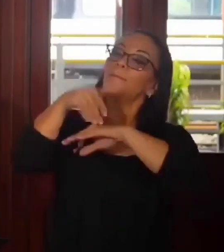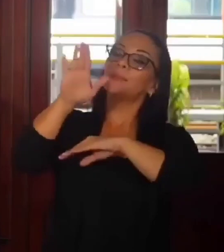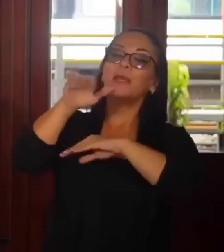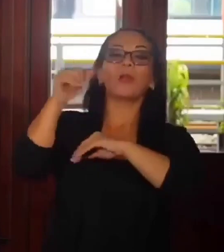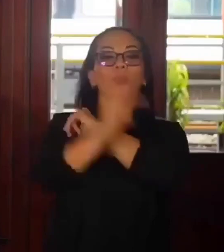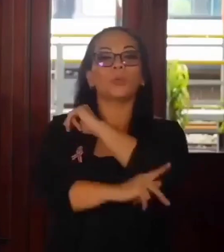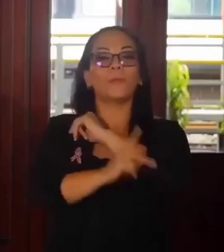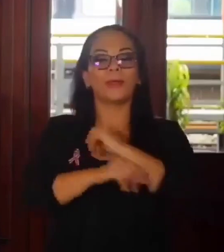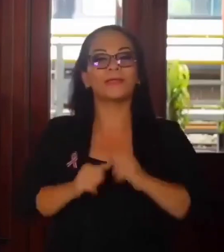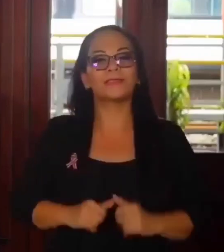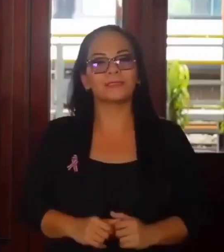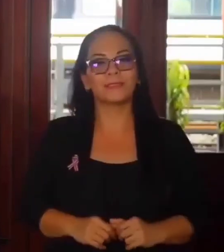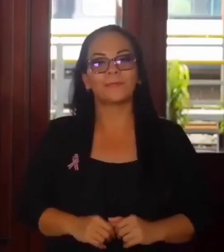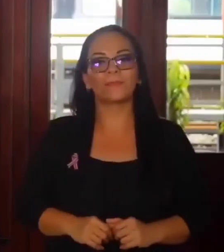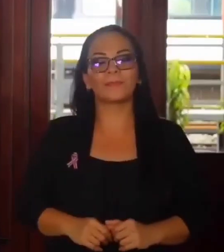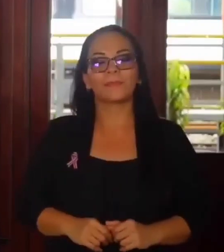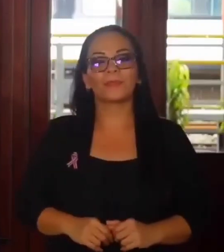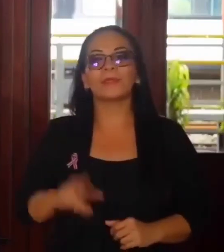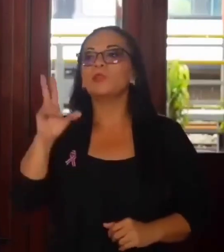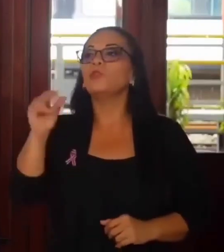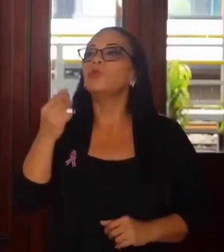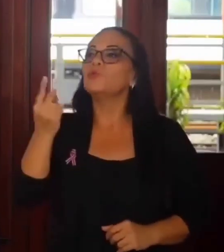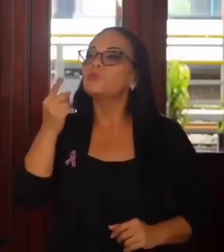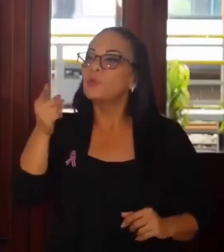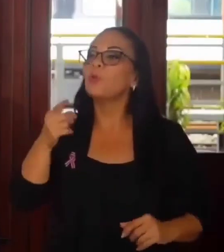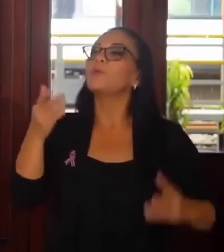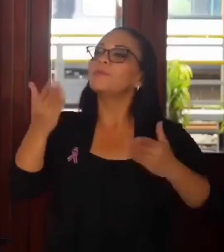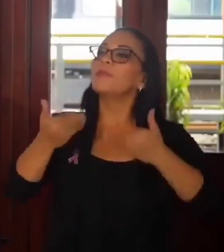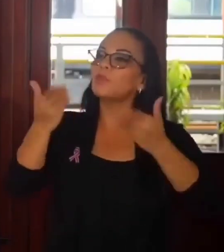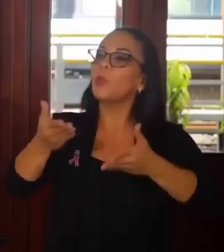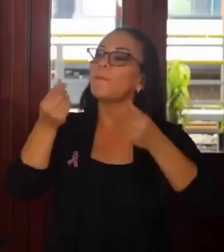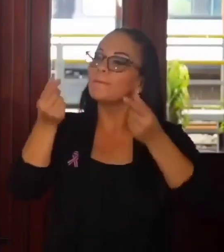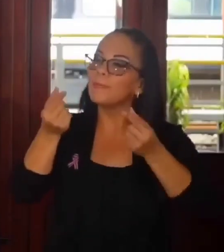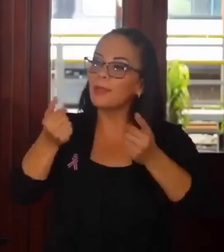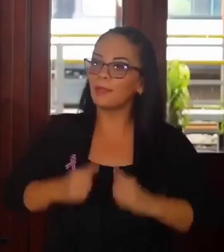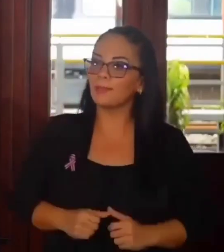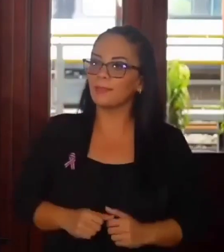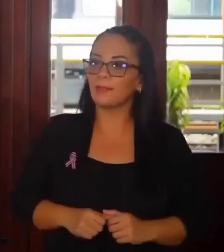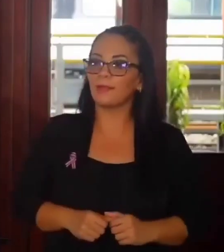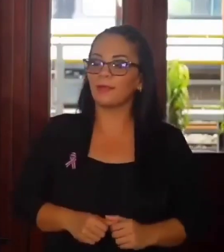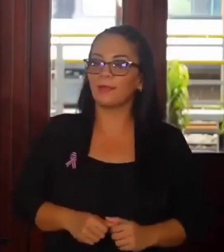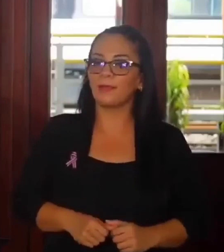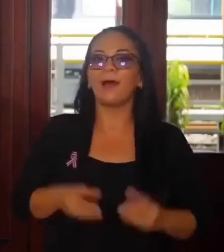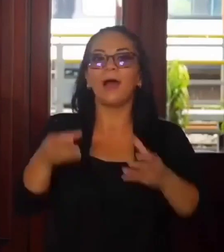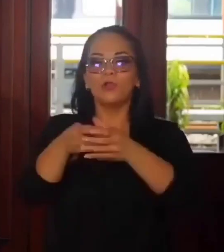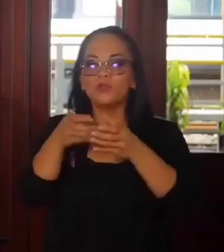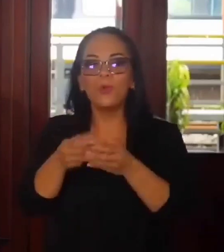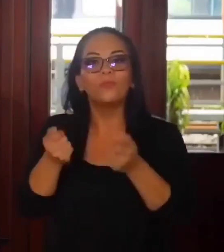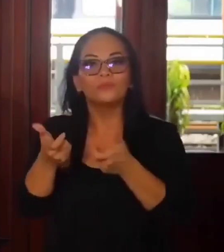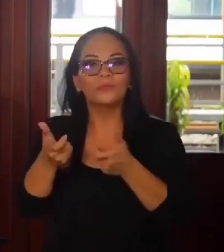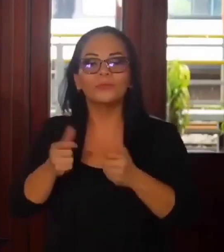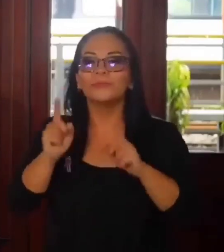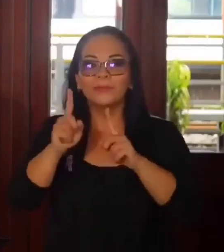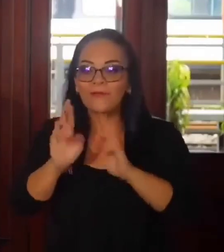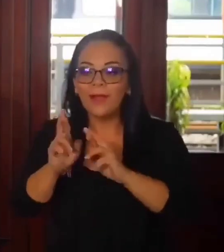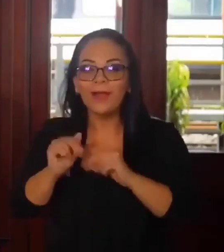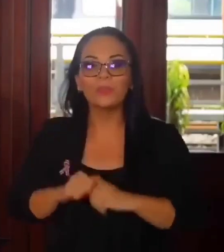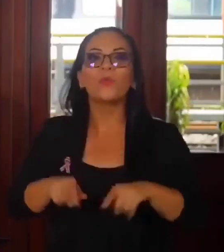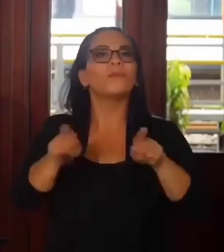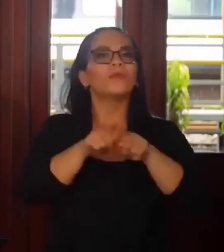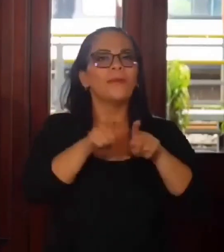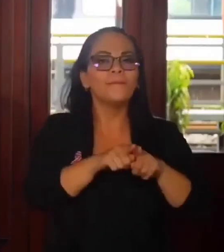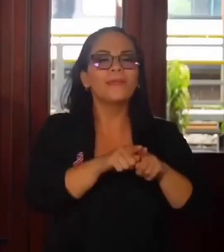extranjero. No sólo le están dando plata a estos grupos, sino que le están